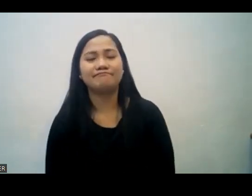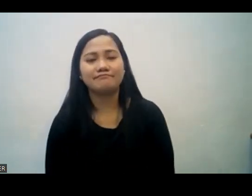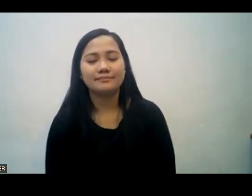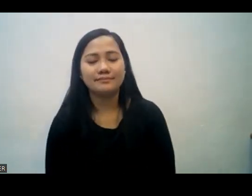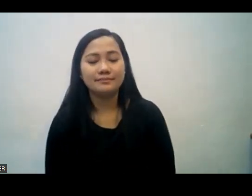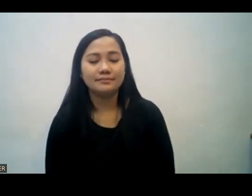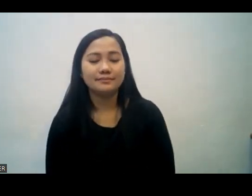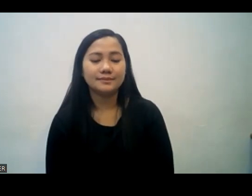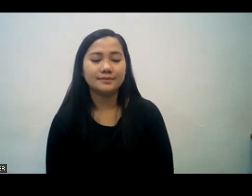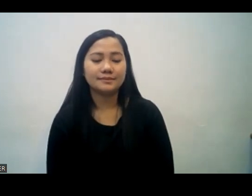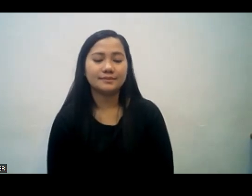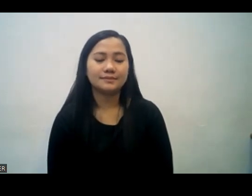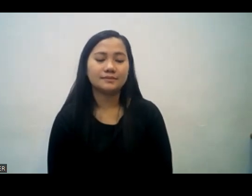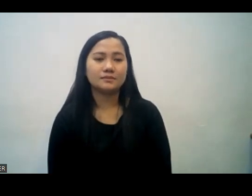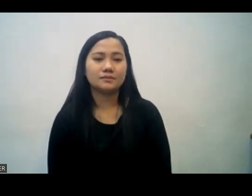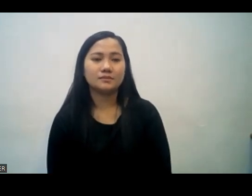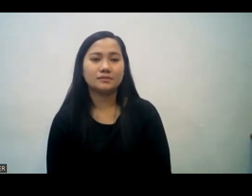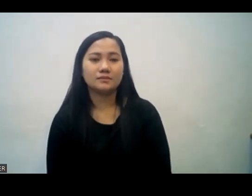pinakakilala ko na mapagkumbaba